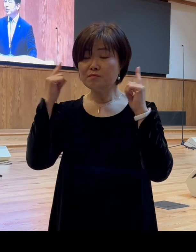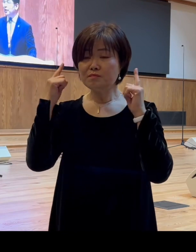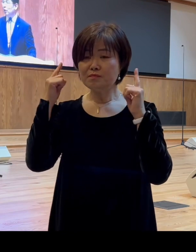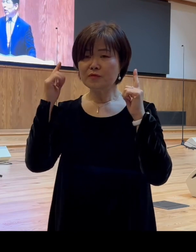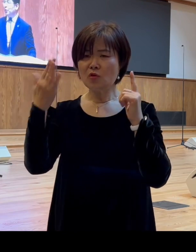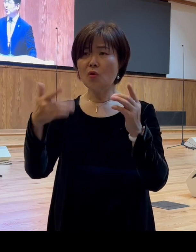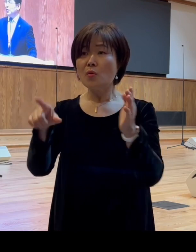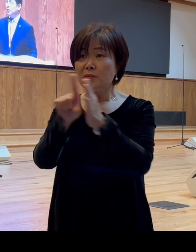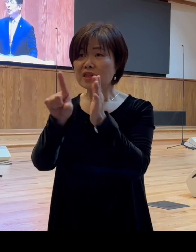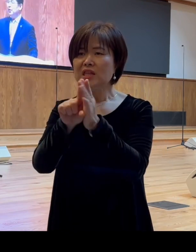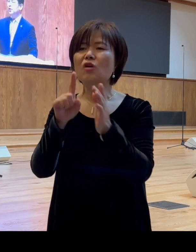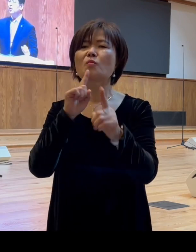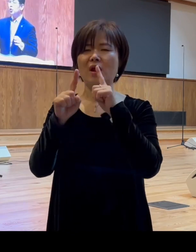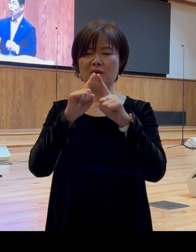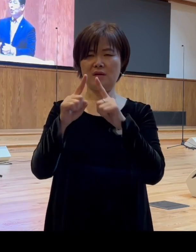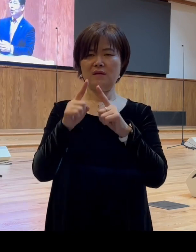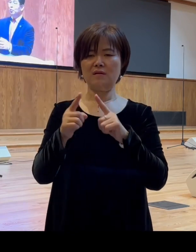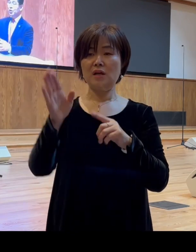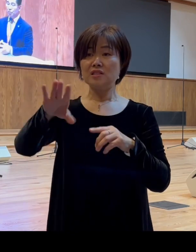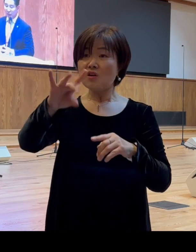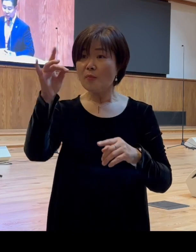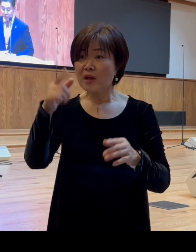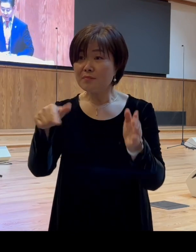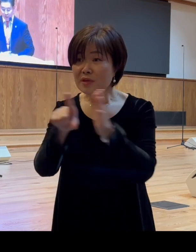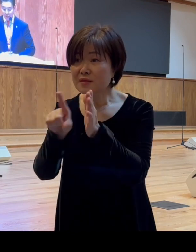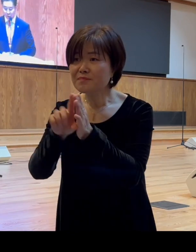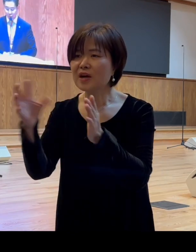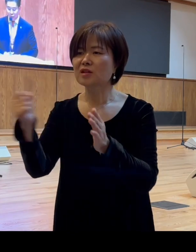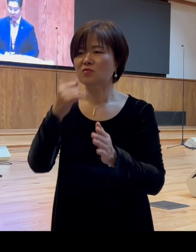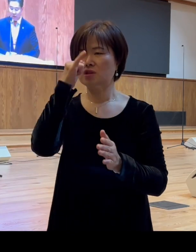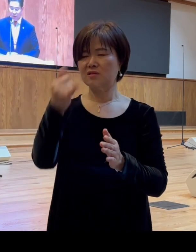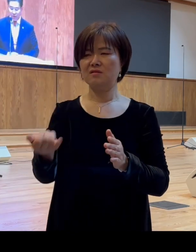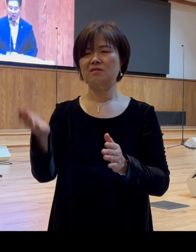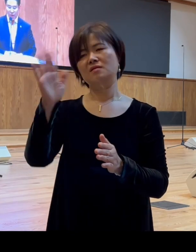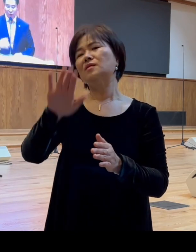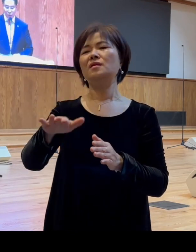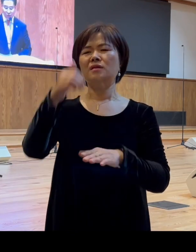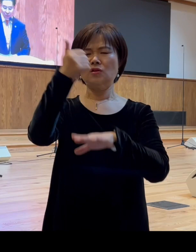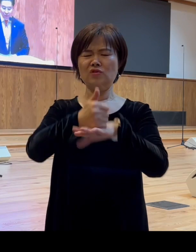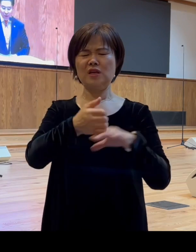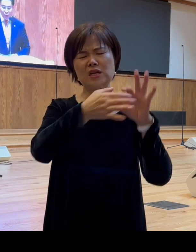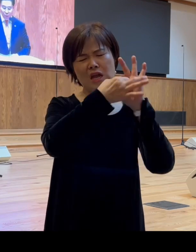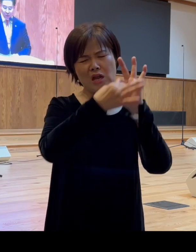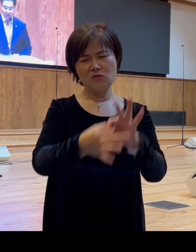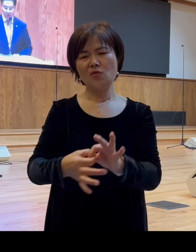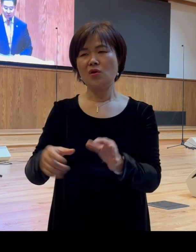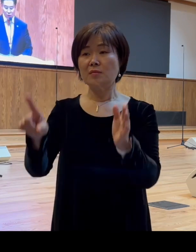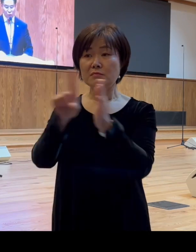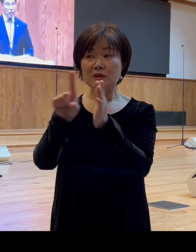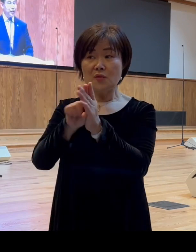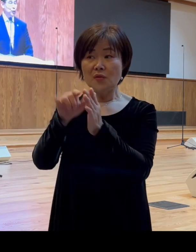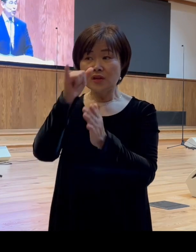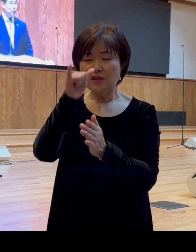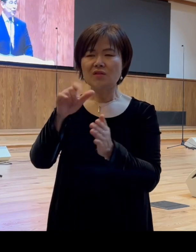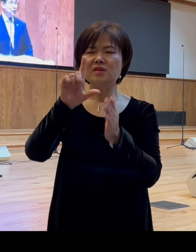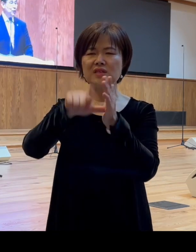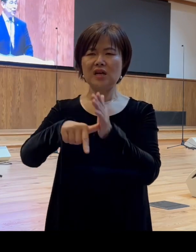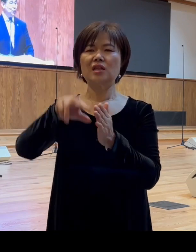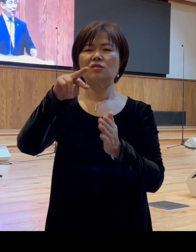하면서 그가 처음에는 믿음을 가지고 있었음에도 불구하고 여전히 믿고 있던 그 순간에도 그럼 바울을